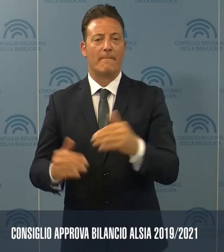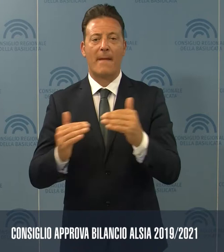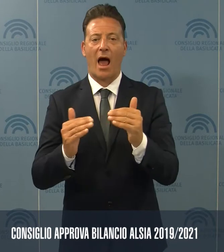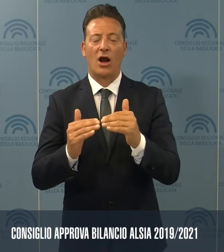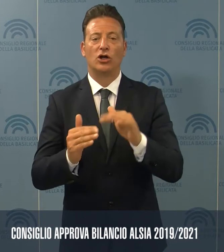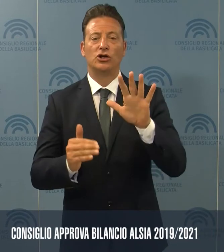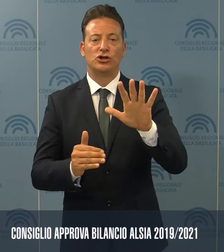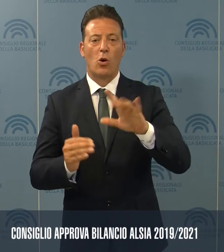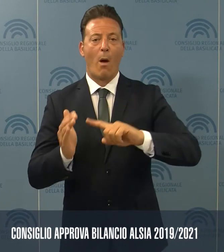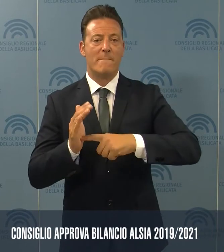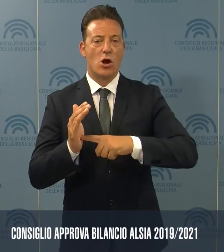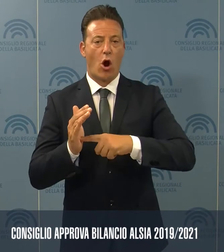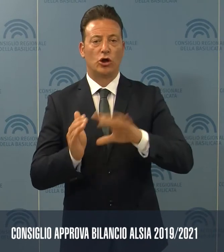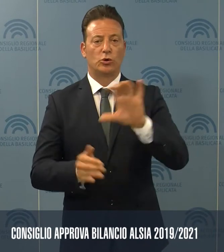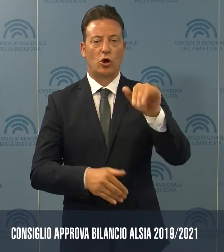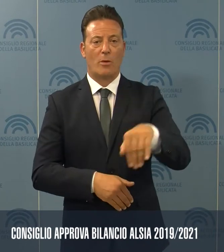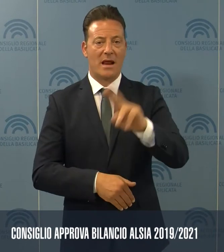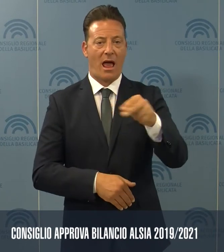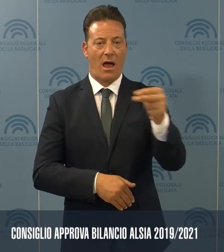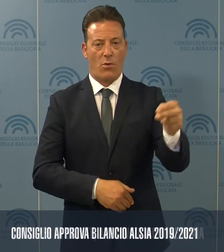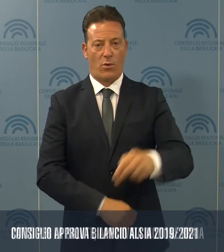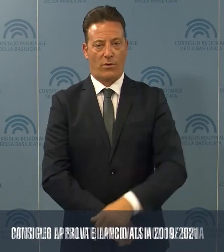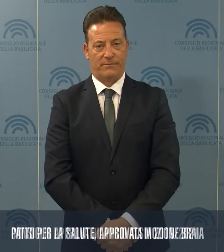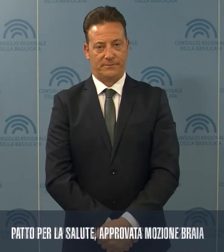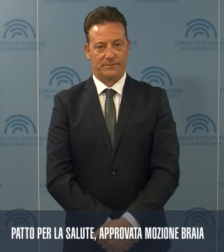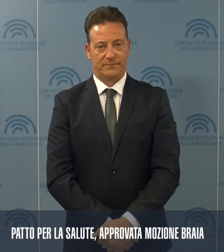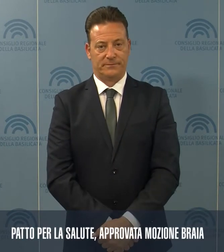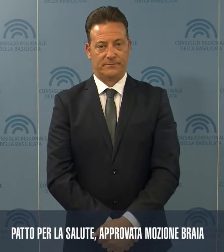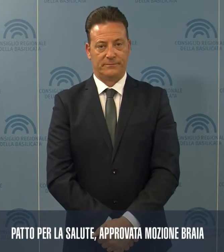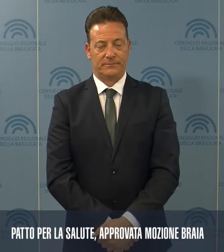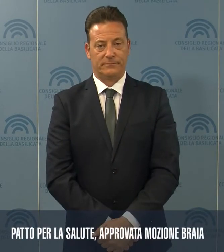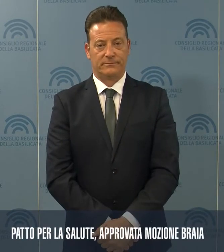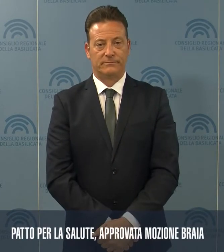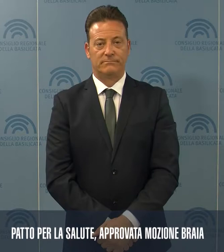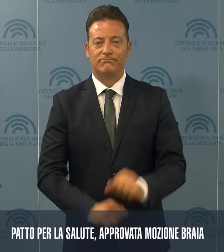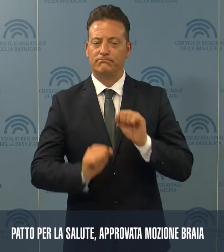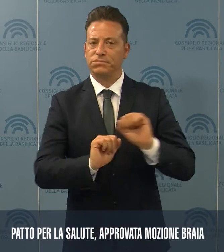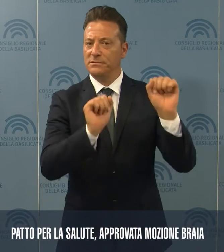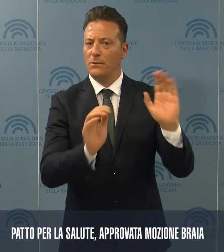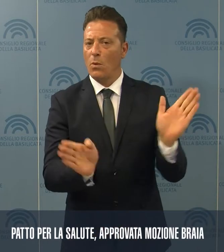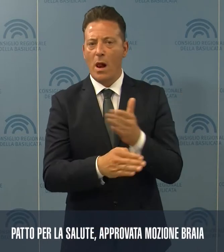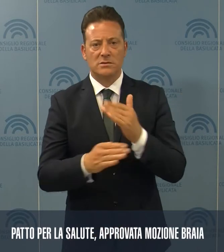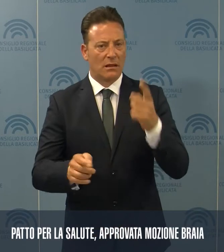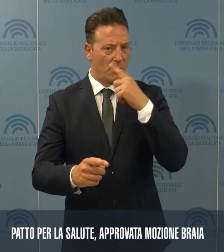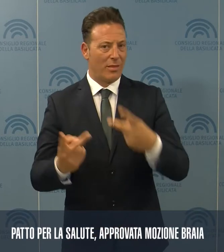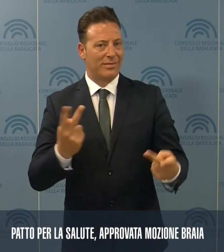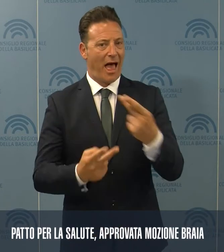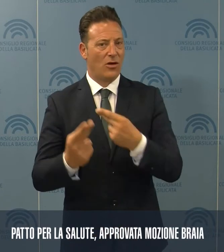5,5 milioni di euro. Opporsi a qualsiasi tipo di taglio al Fondo Sanitario